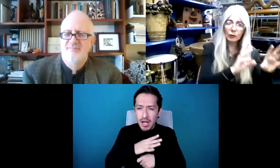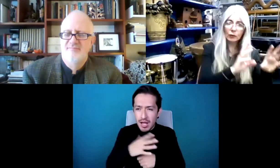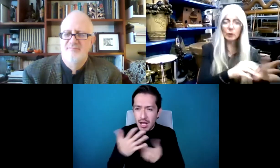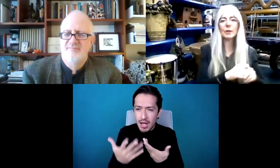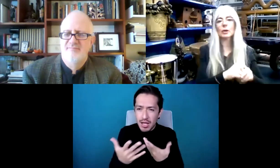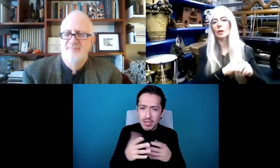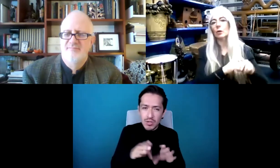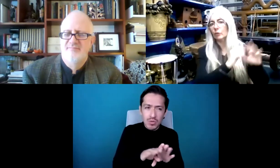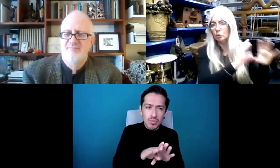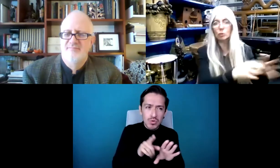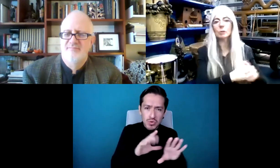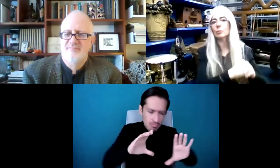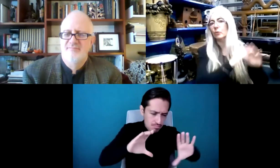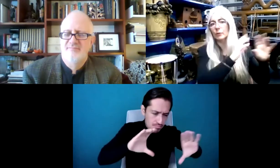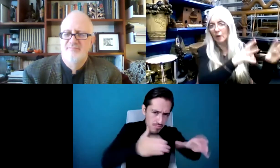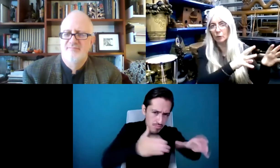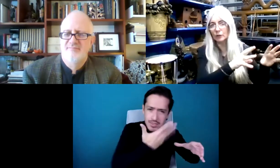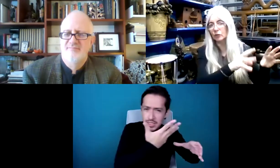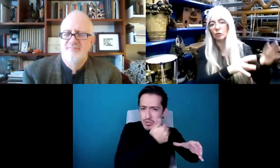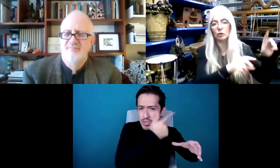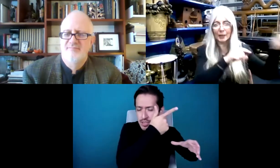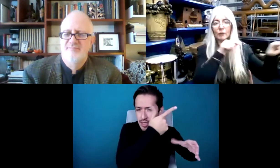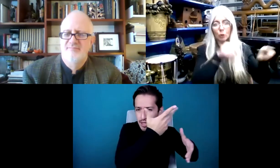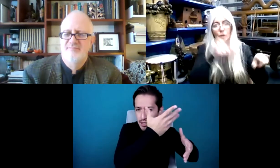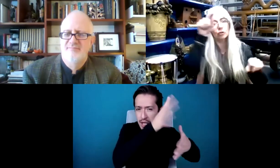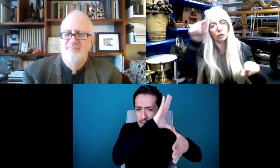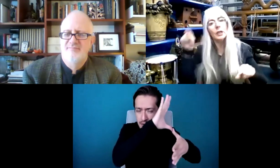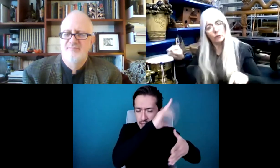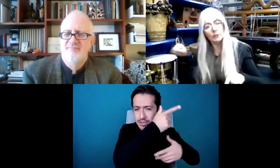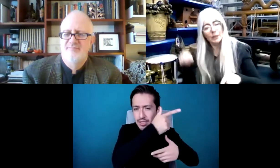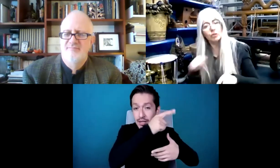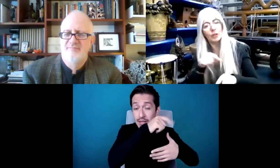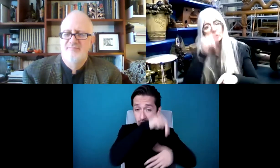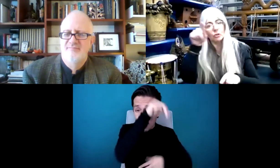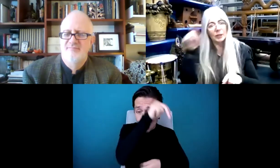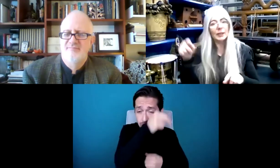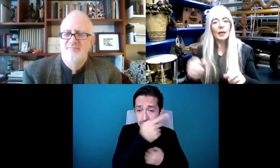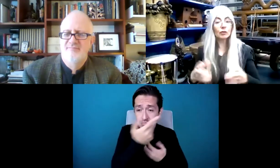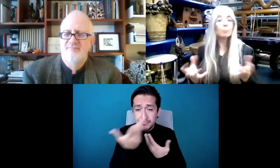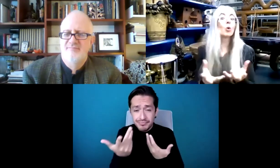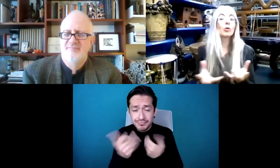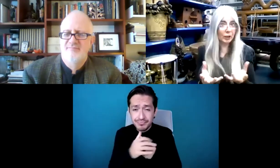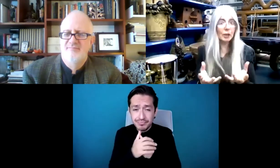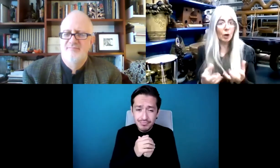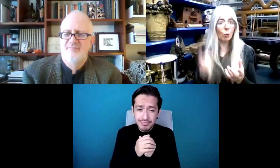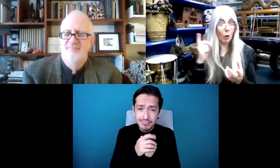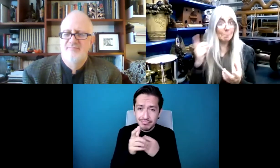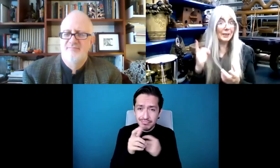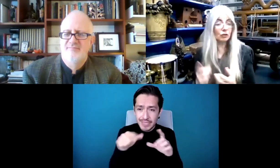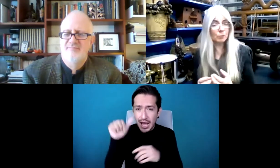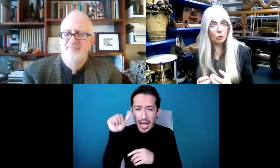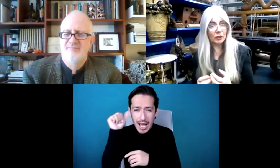seis orquestas de América del Norte, Sudamérica, del Este de Asia,